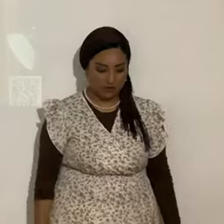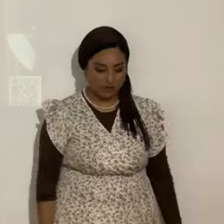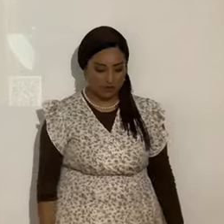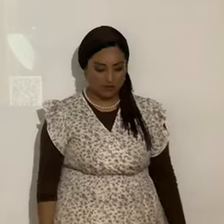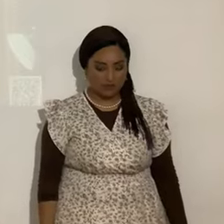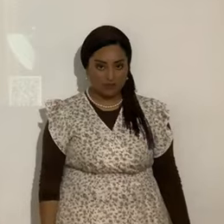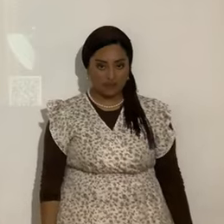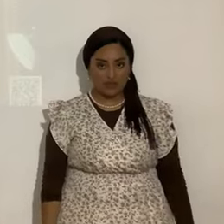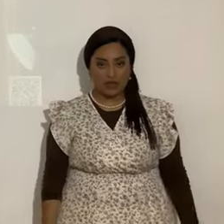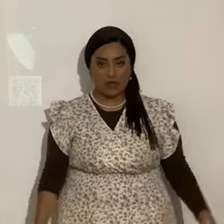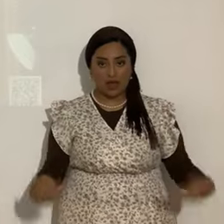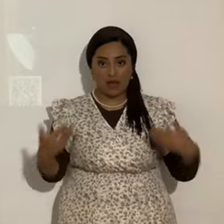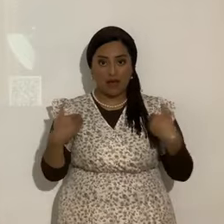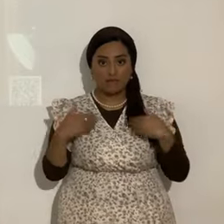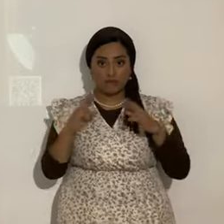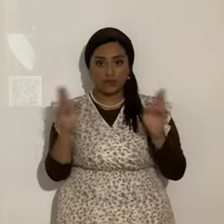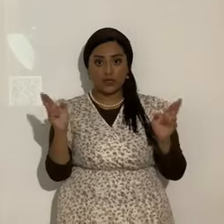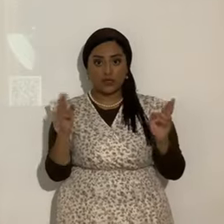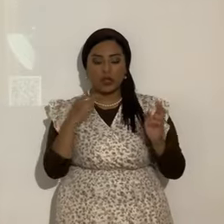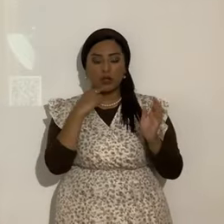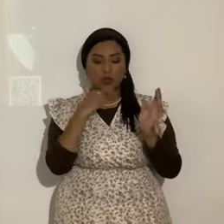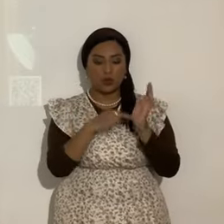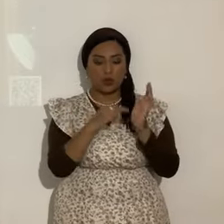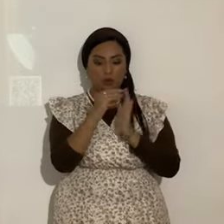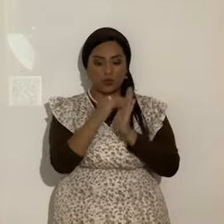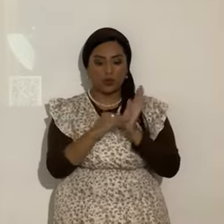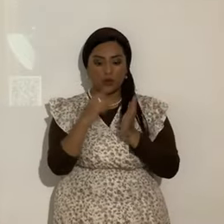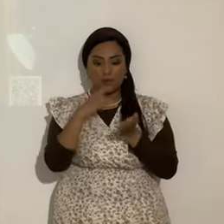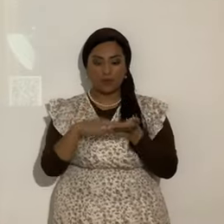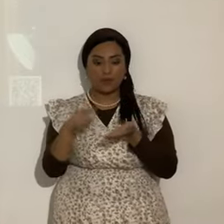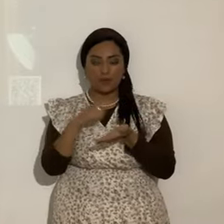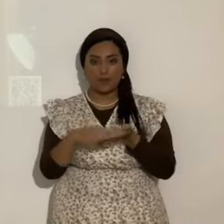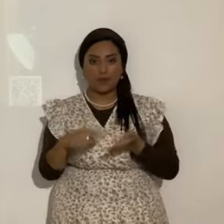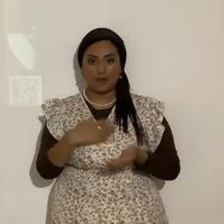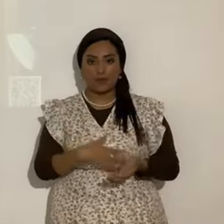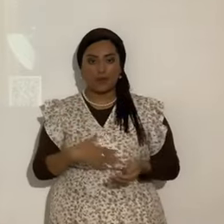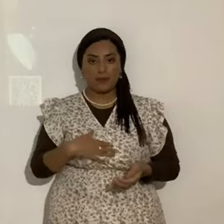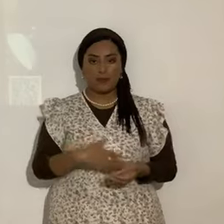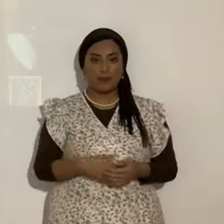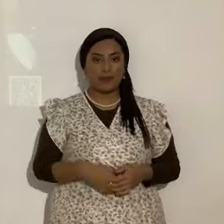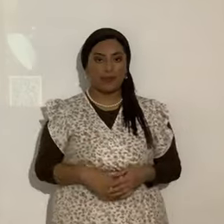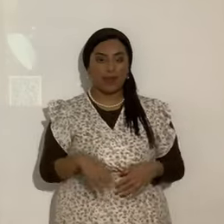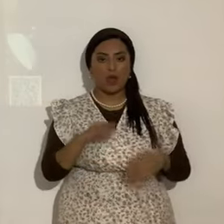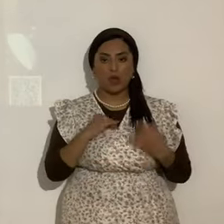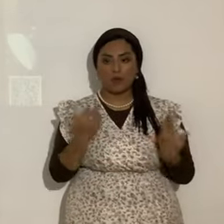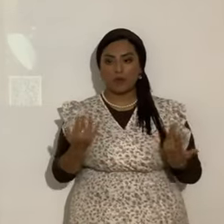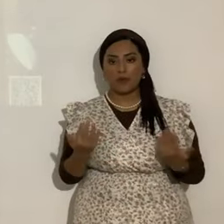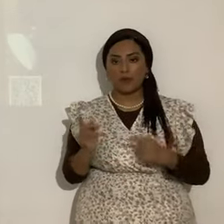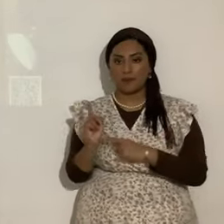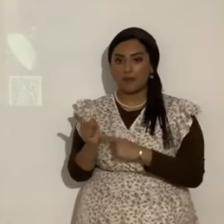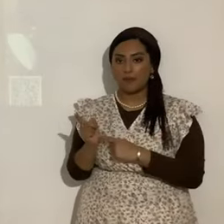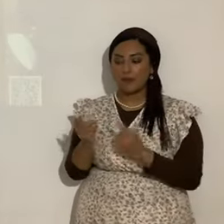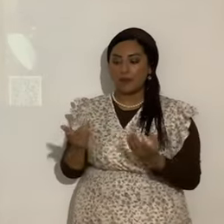Ya lo tienen, sea, búsquenlo, anoten la cita y búsquenla. Eso. Yo me espero unos segunditos, no se pierde nada.